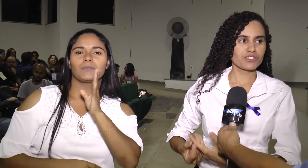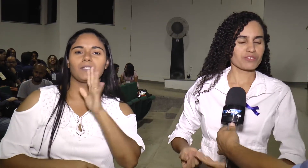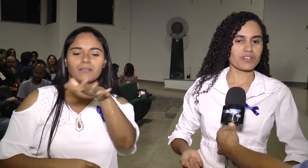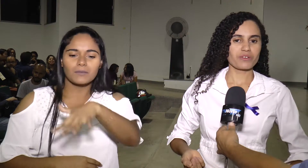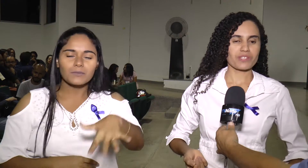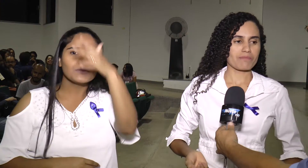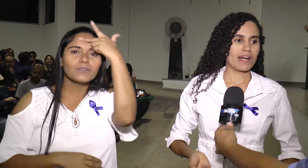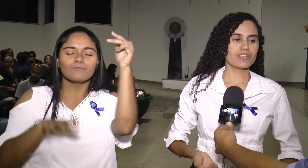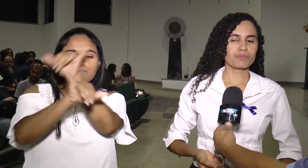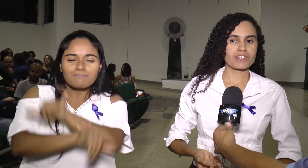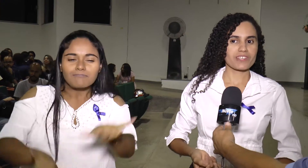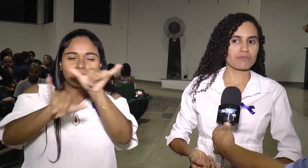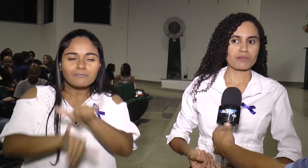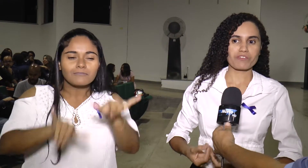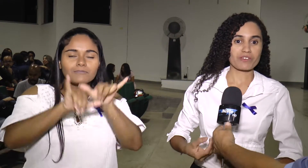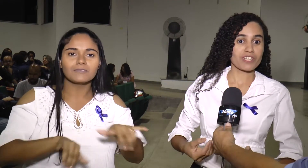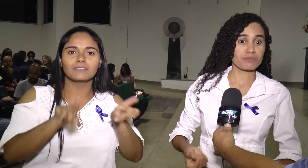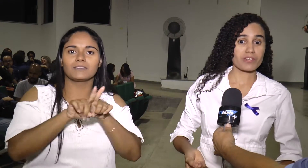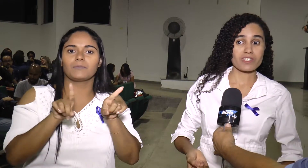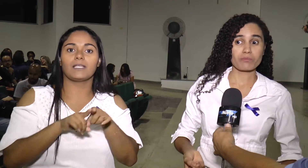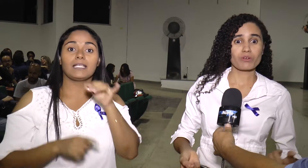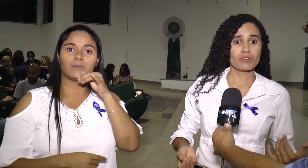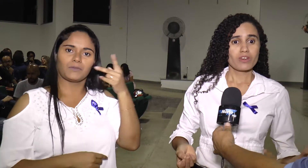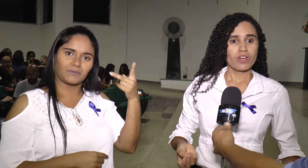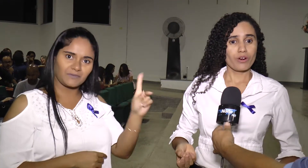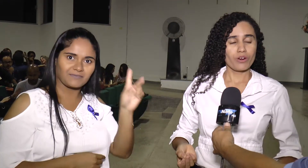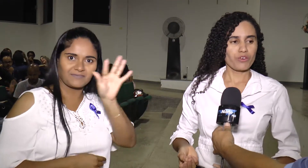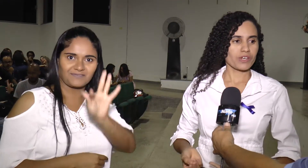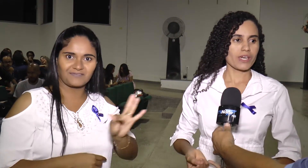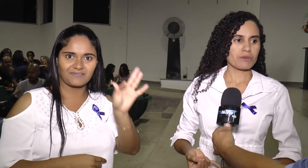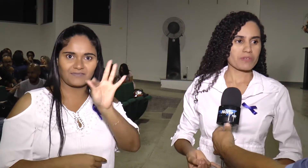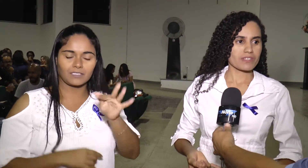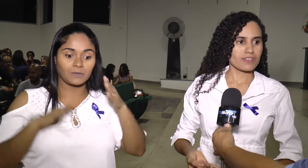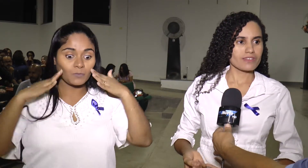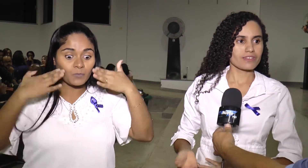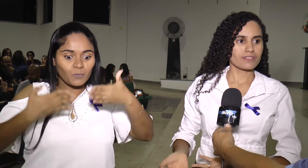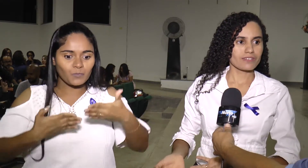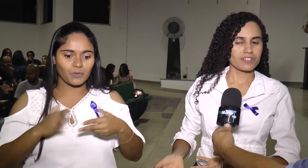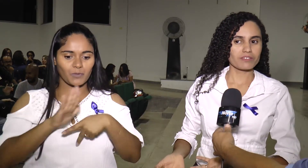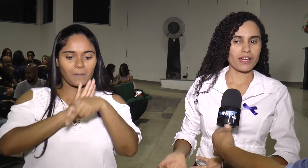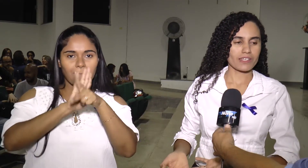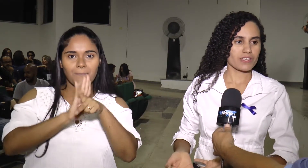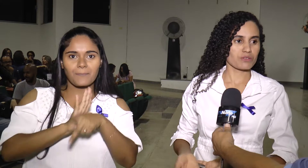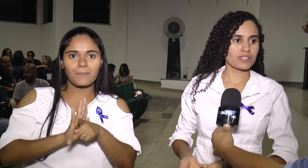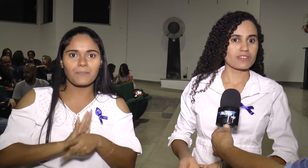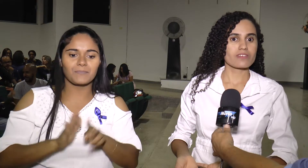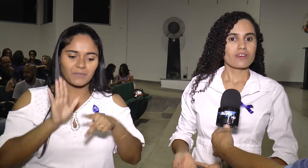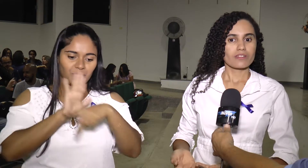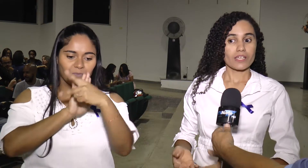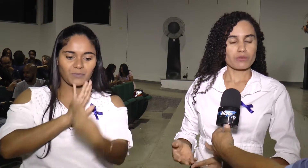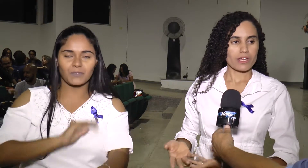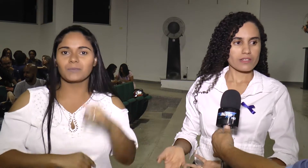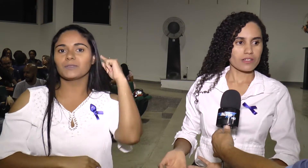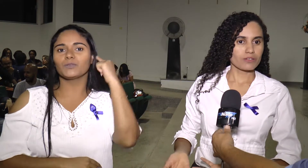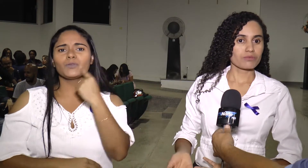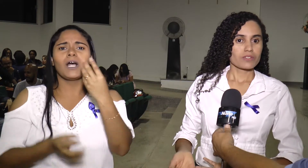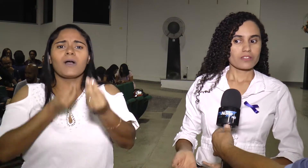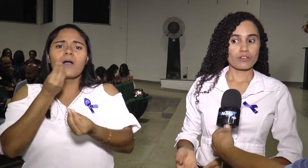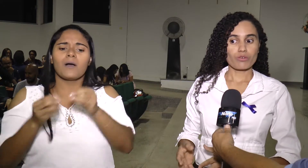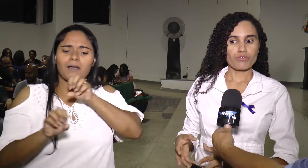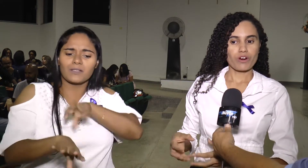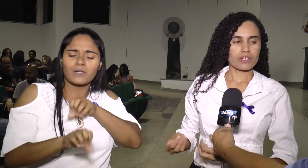Para onde eu trabalho, por exemplo, na minha faculdade, por exemplo Eu foquei a minha pesquisa na área da surdez, na educação